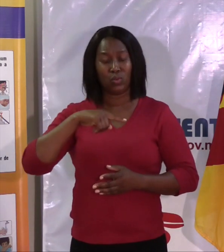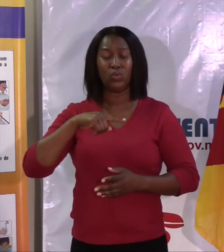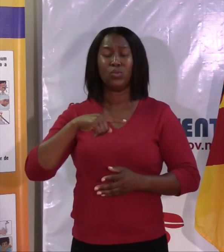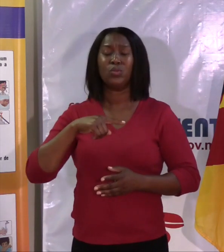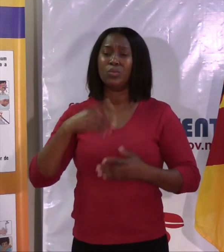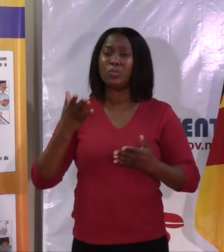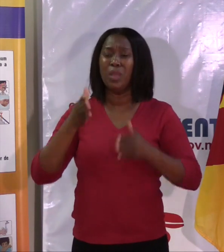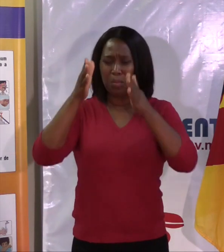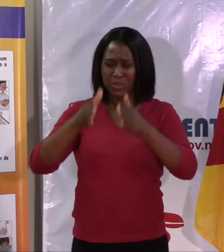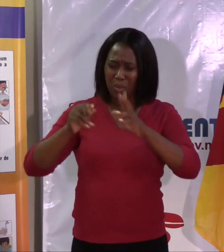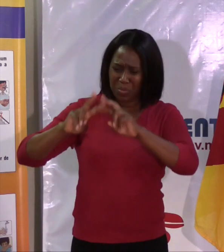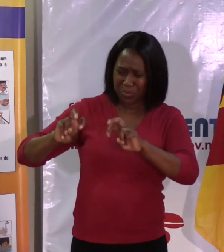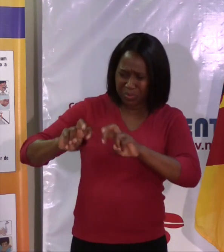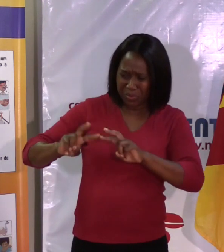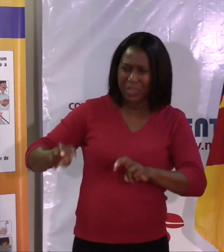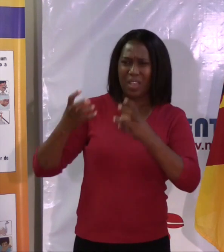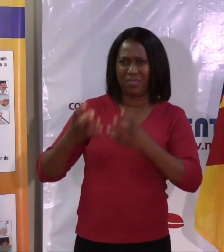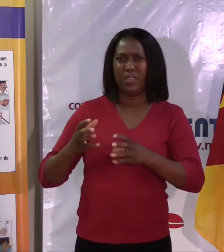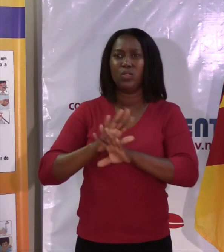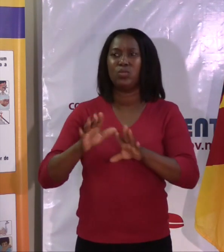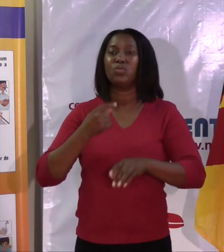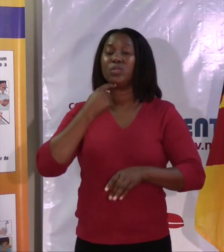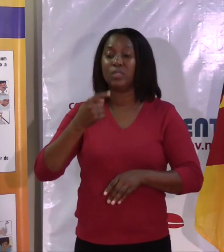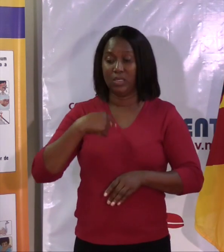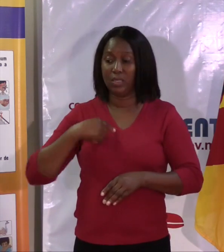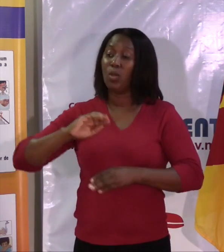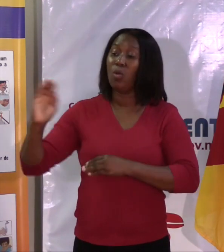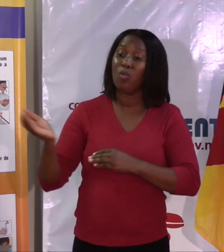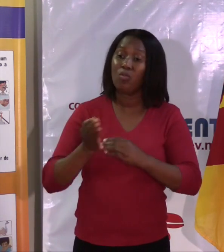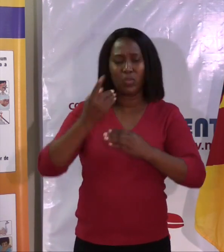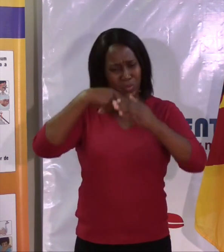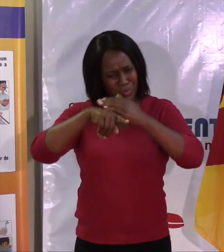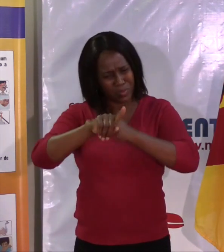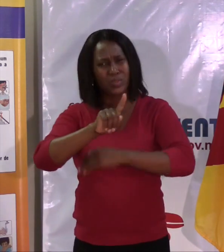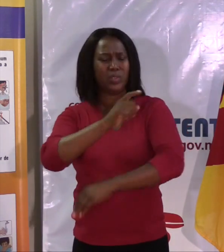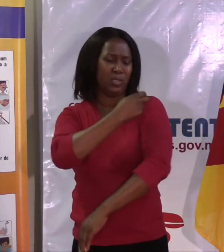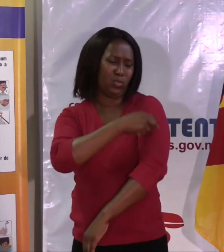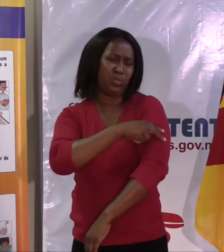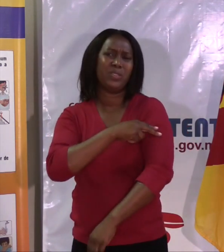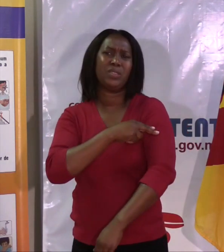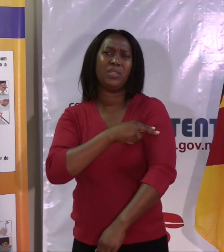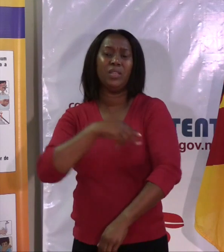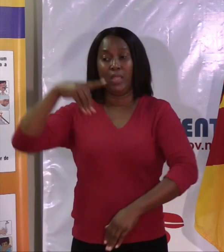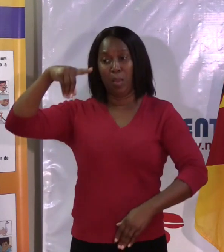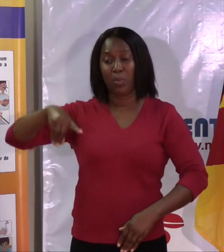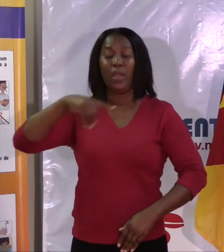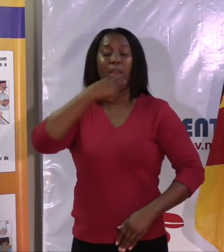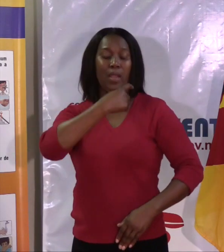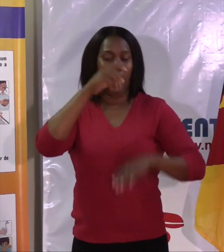rastreado e que diz que eu já voltei, não foi rastreado, para se dirigir a plana canice, por exemplo. Ou até os meus no telefone. Todos